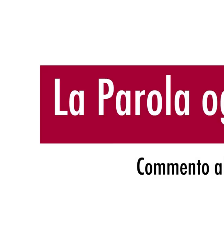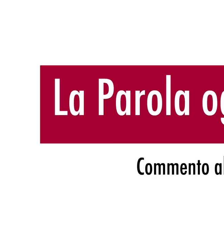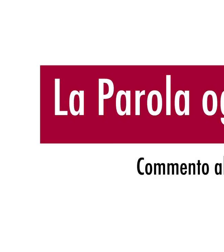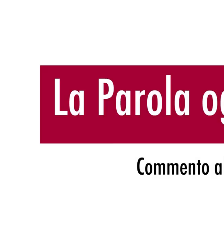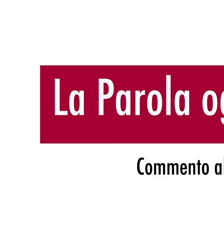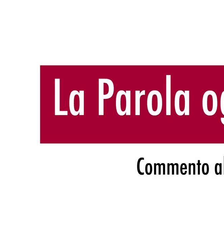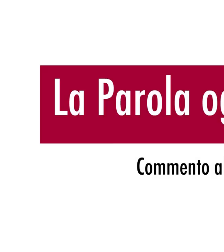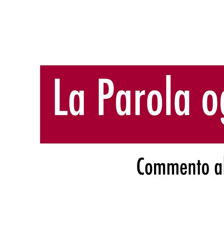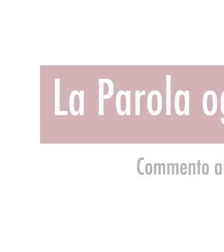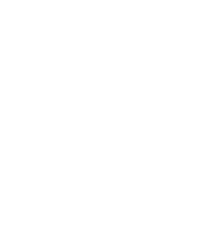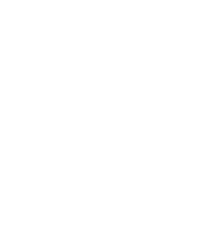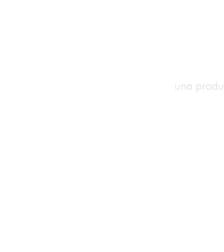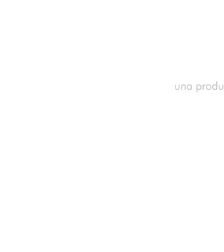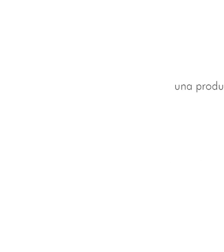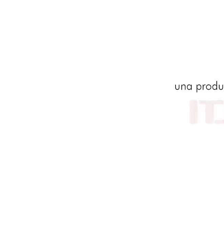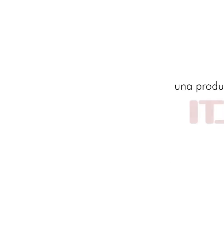Grazie a tutti.